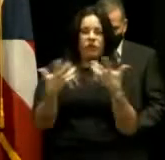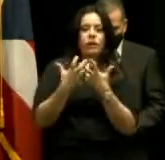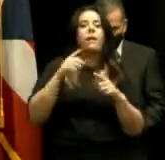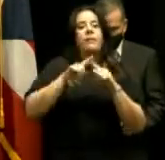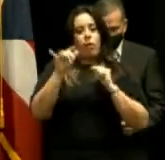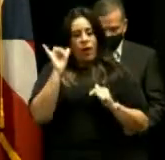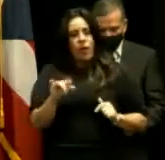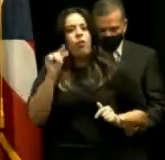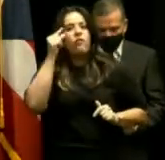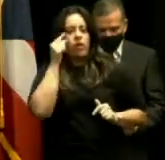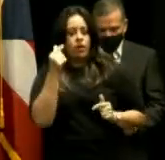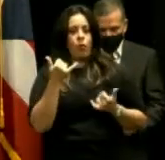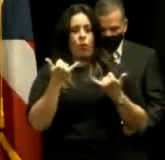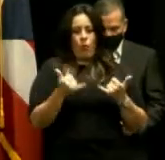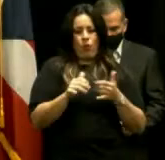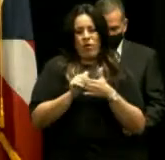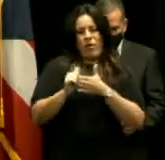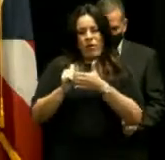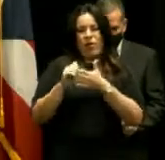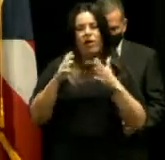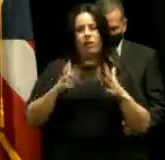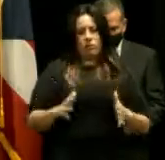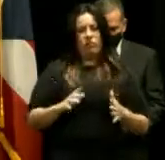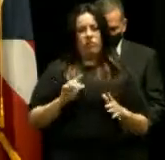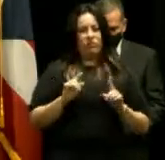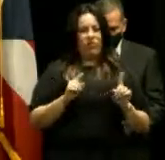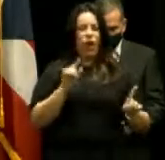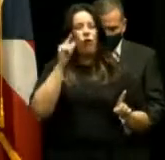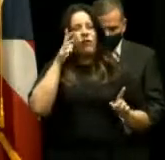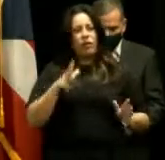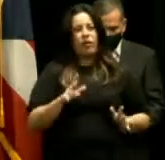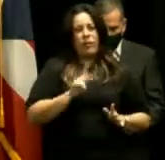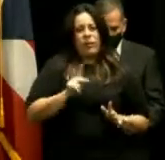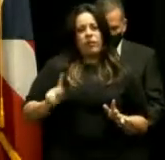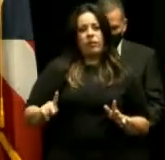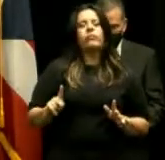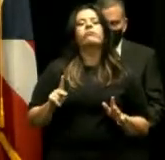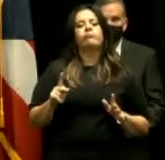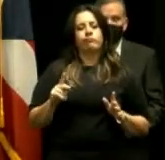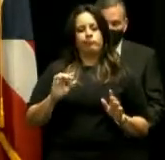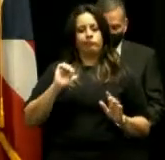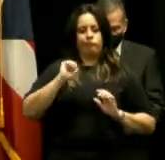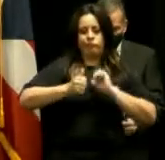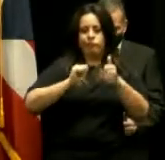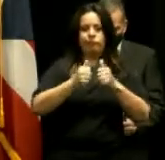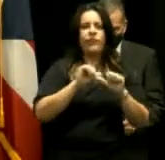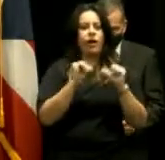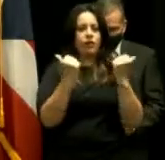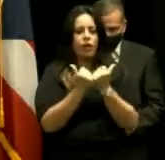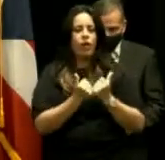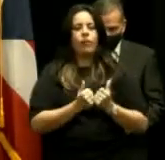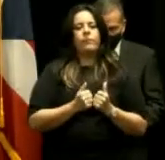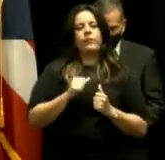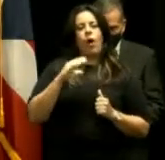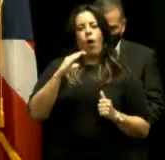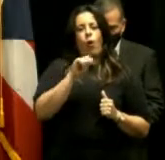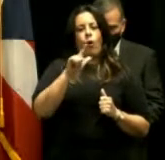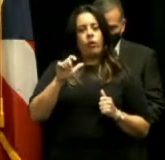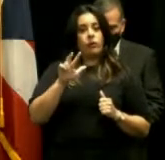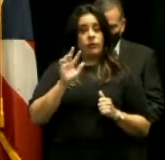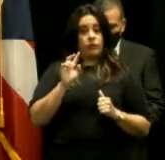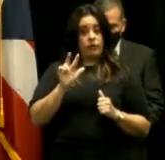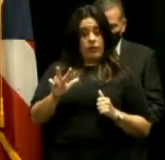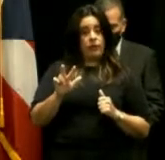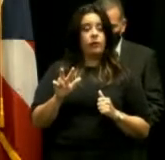Rico, hoy liderado por nuestro gobernador Pedro Pérez Luis, pone las agencias estatales, el CORT3, y felicito